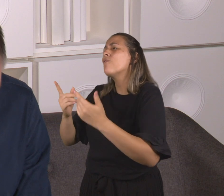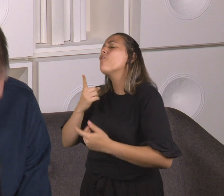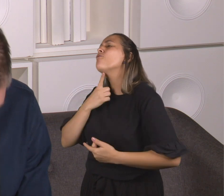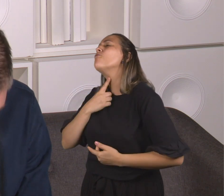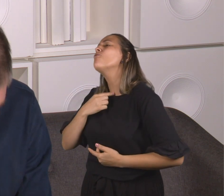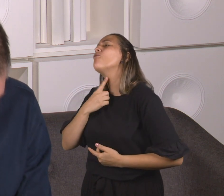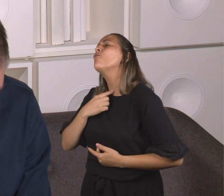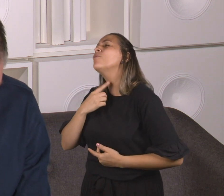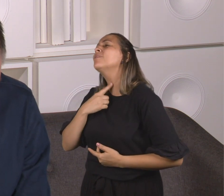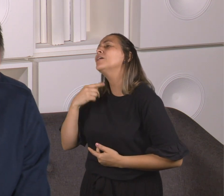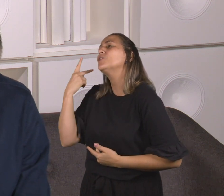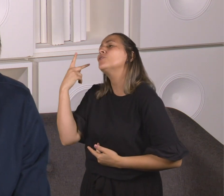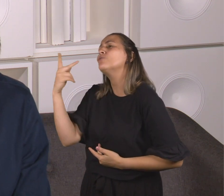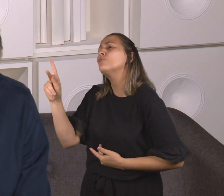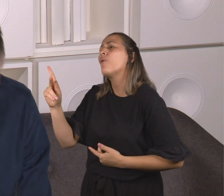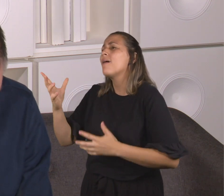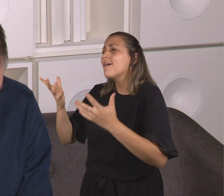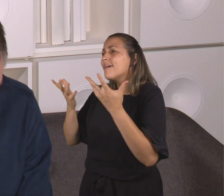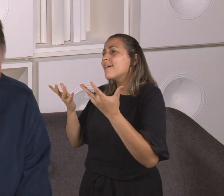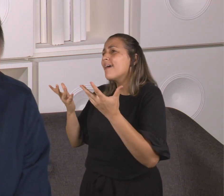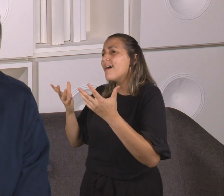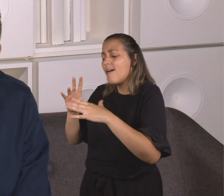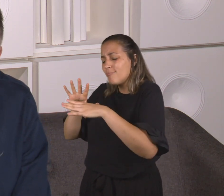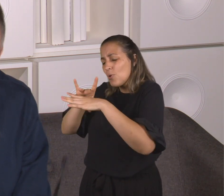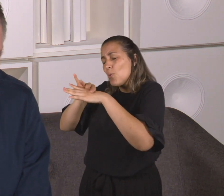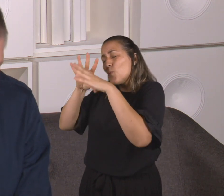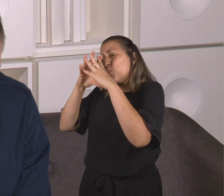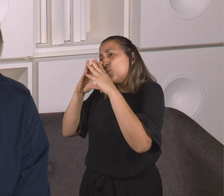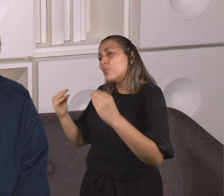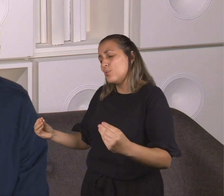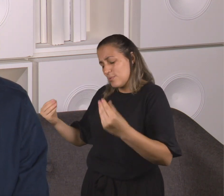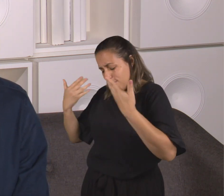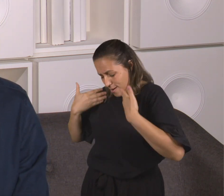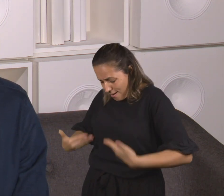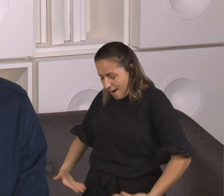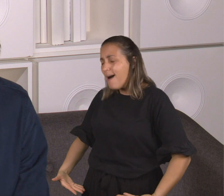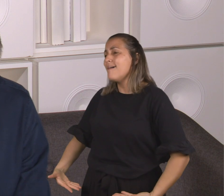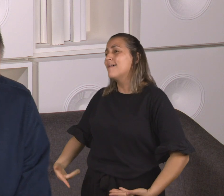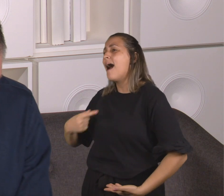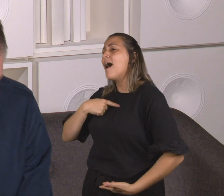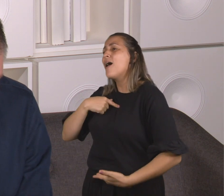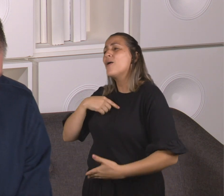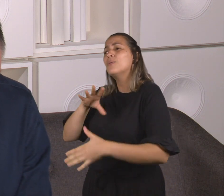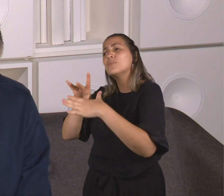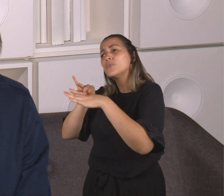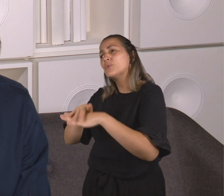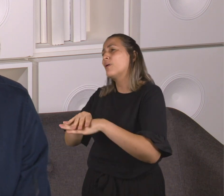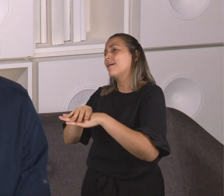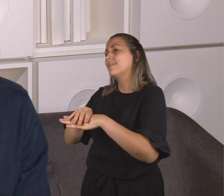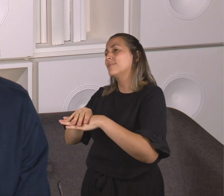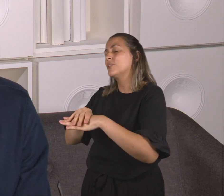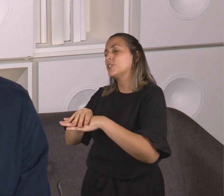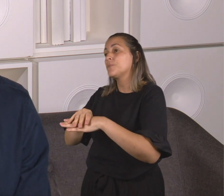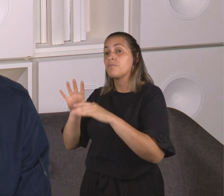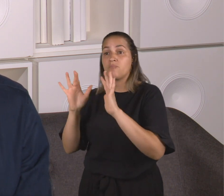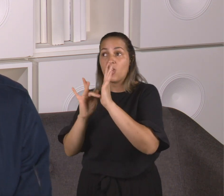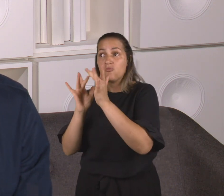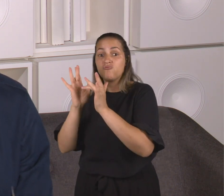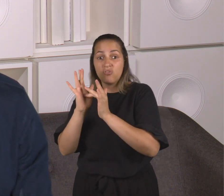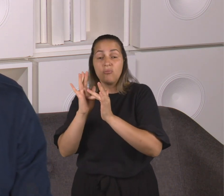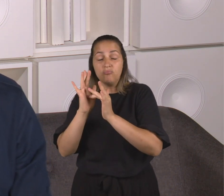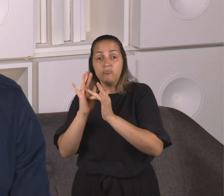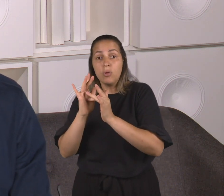se queres, se quiseres, podes purificar-me. Jesus estendeu a mão e